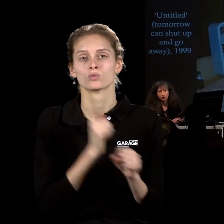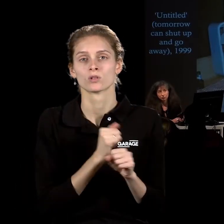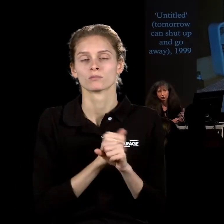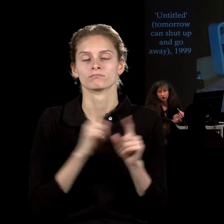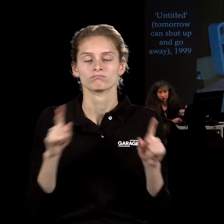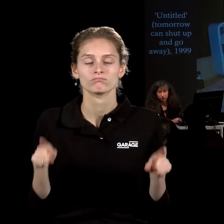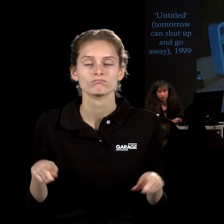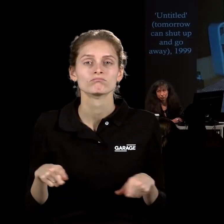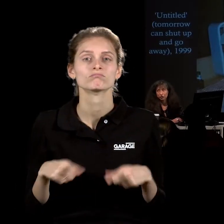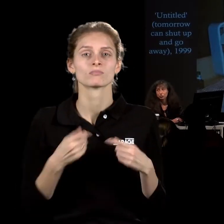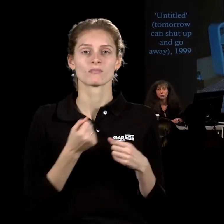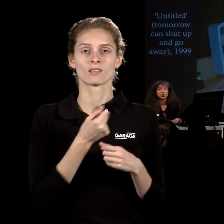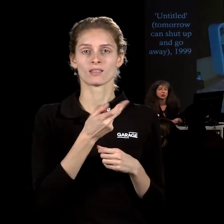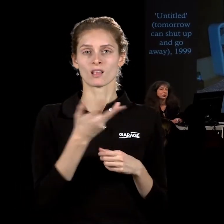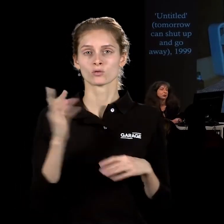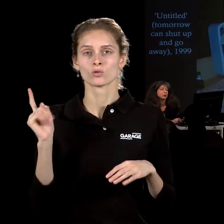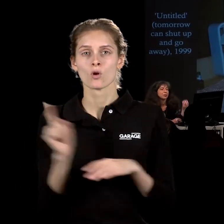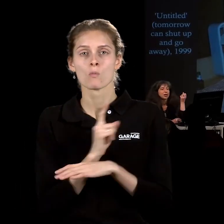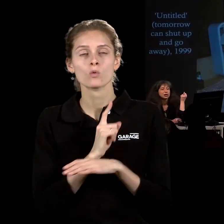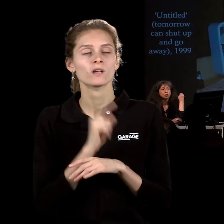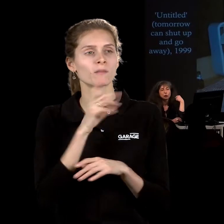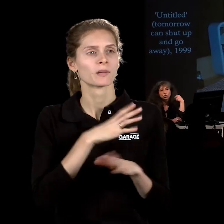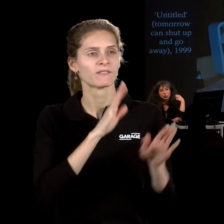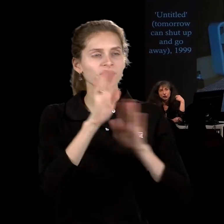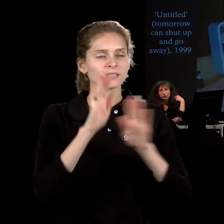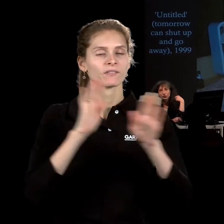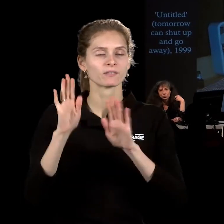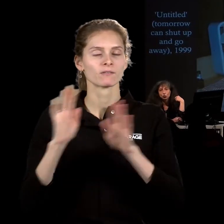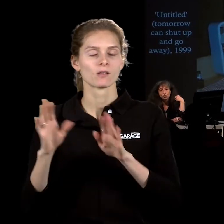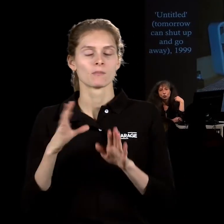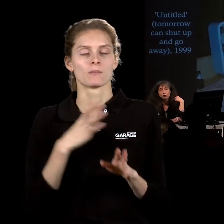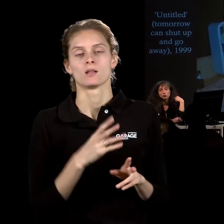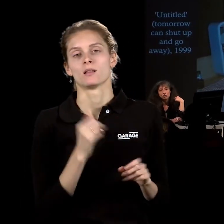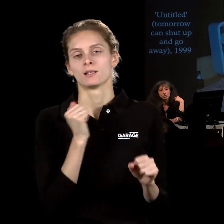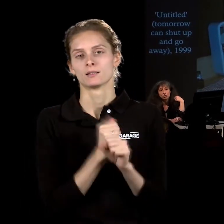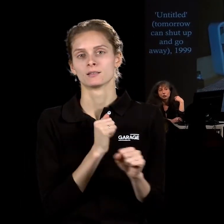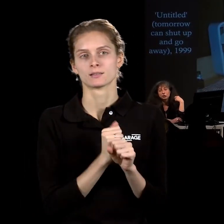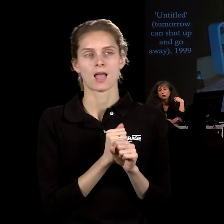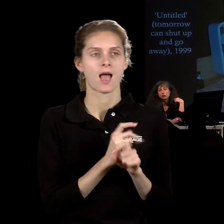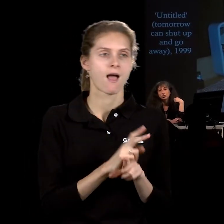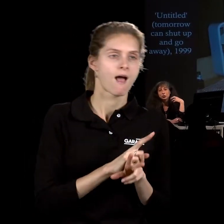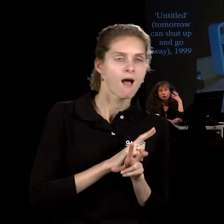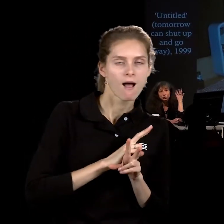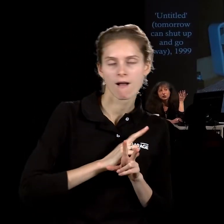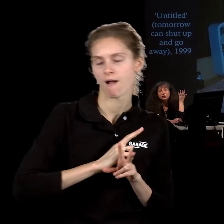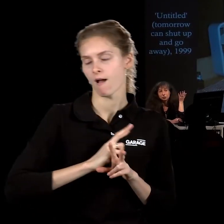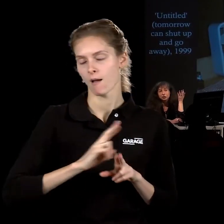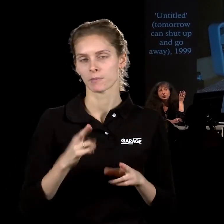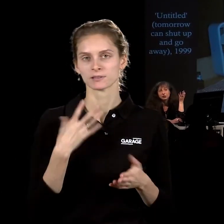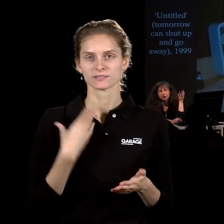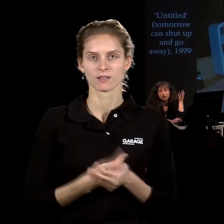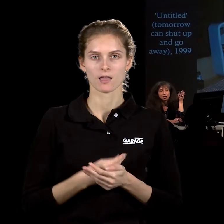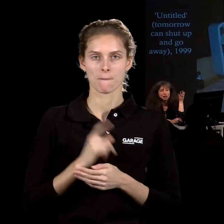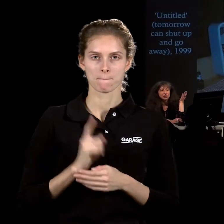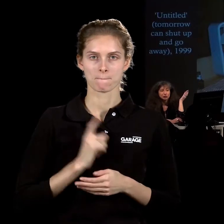нескольких музеях, по которым шла эта выставка, точно один в один копию собственной мастерской и квартиры на